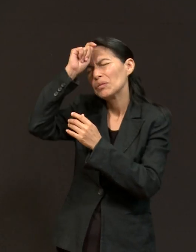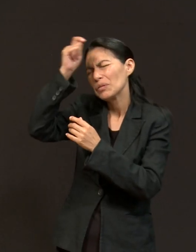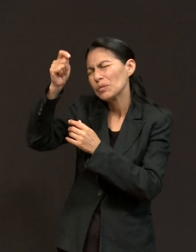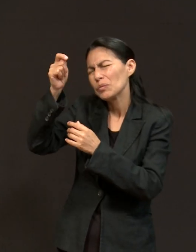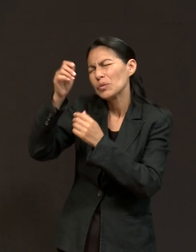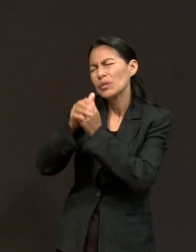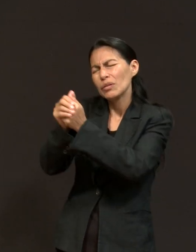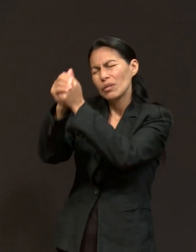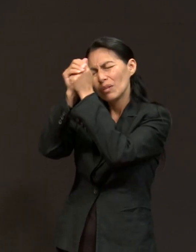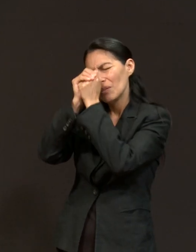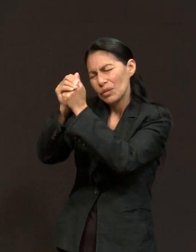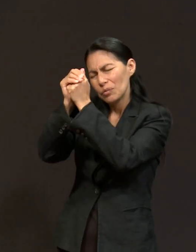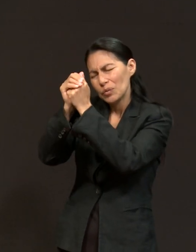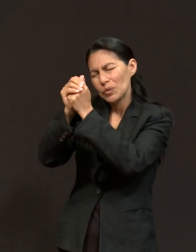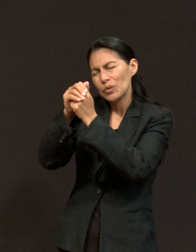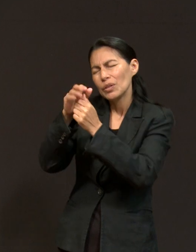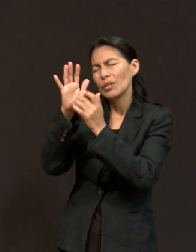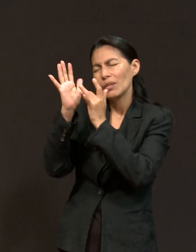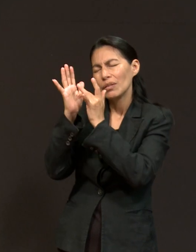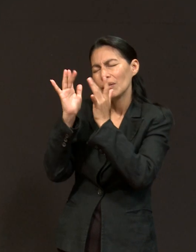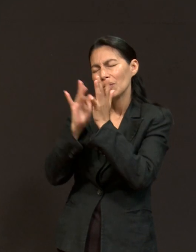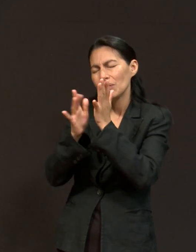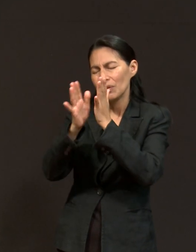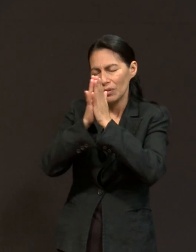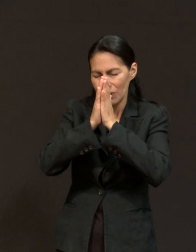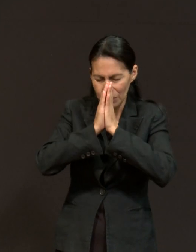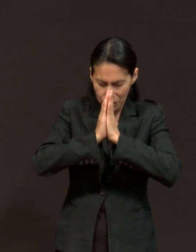nombre de Jesús lo pedimos. Amén. Amén.